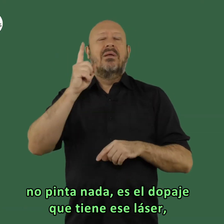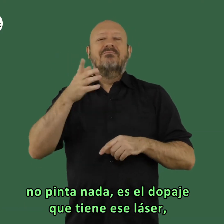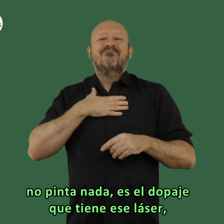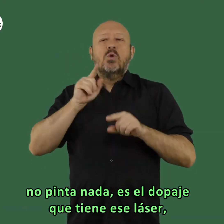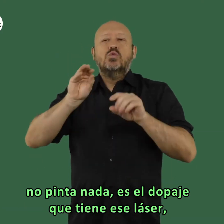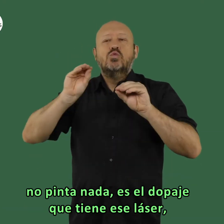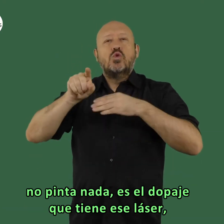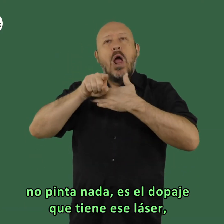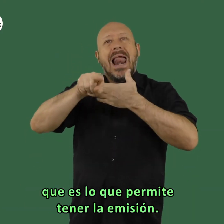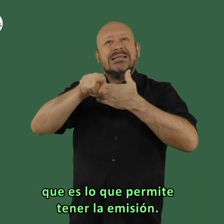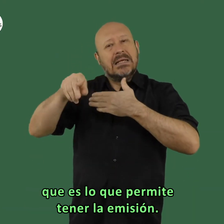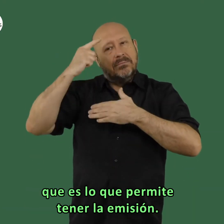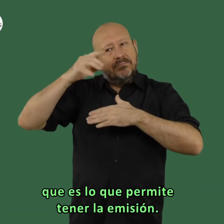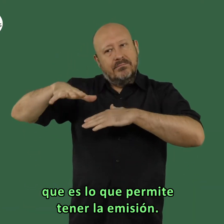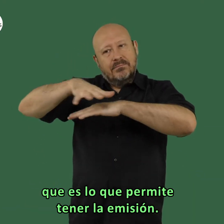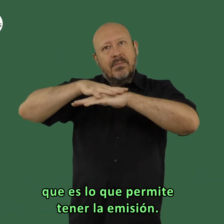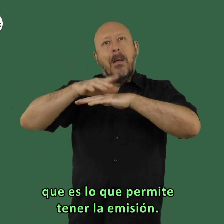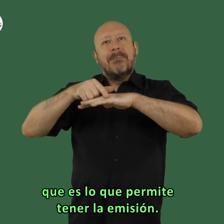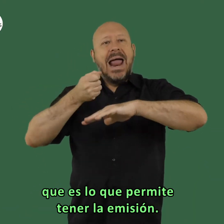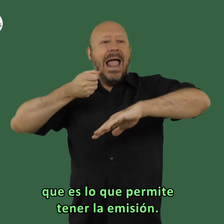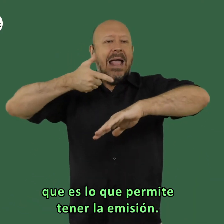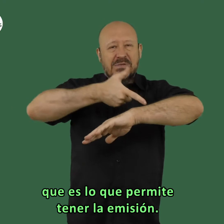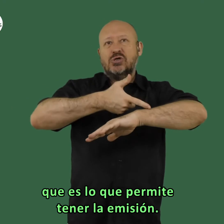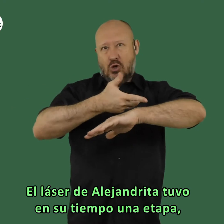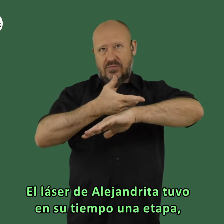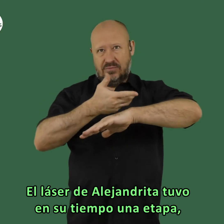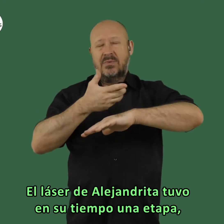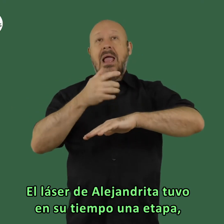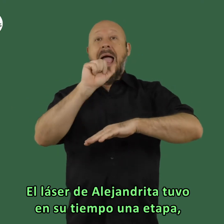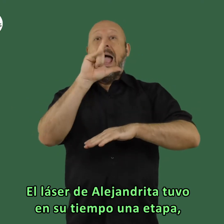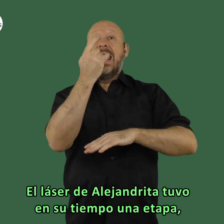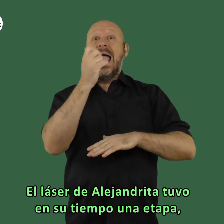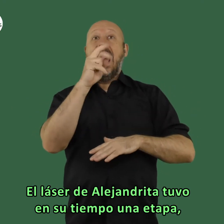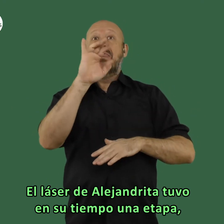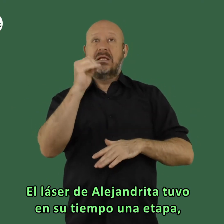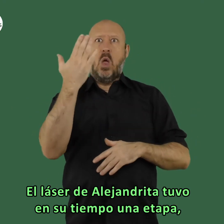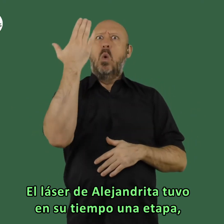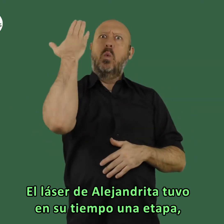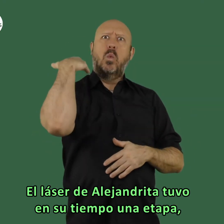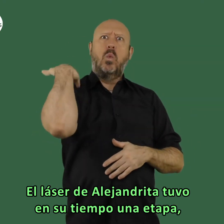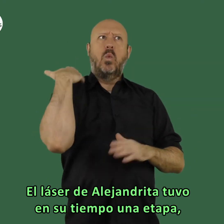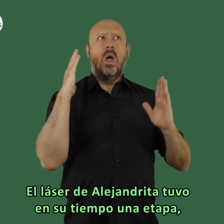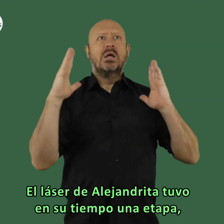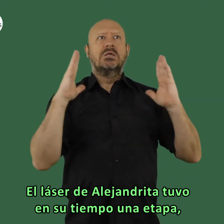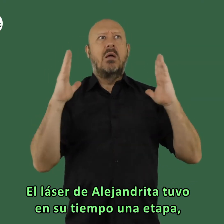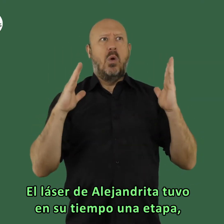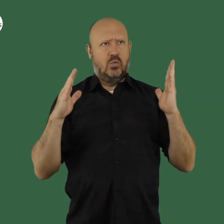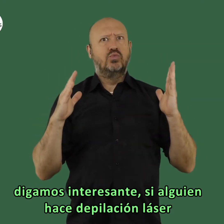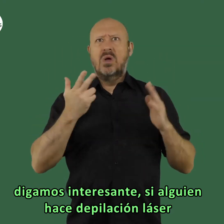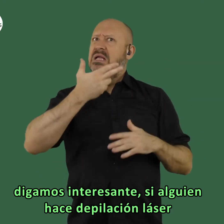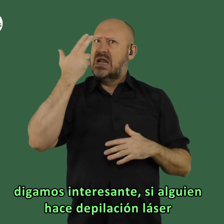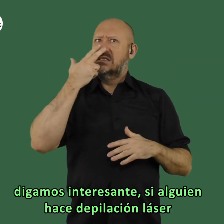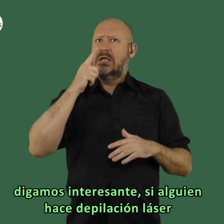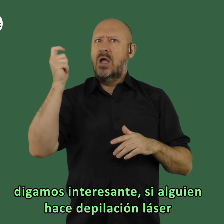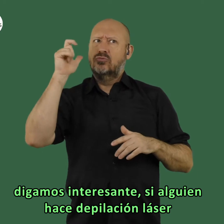nada es el dopaje que tiene ese láser que es lo que permite tener la emisión el láser de alejandrita tuvo en su tiempo una una